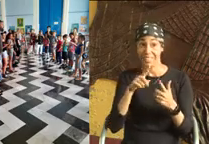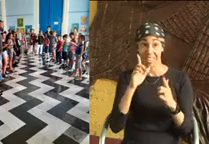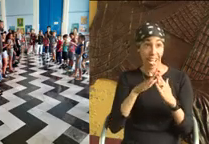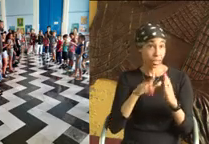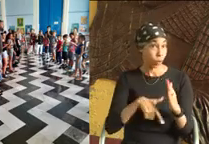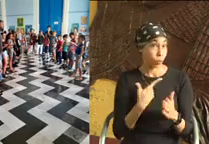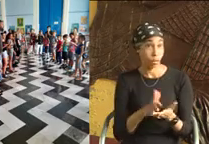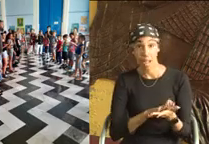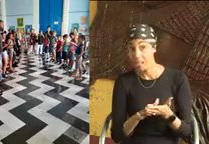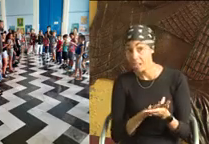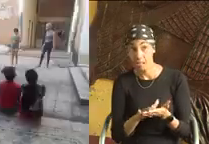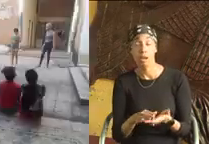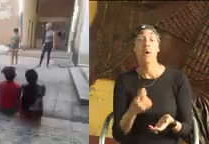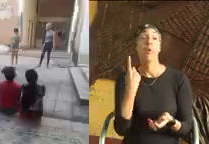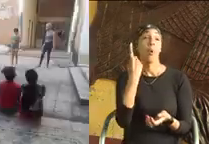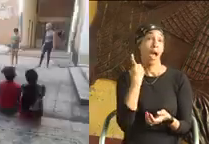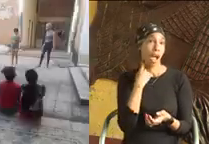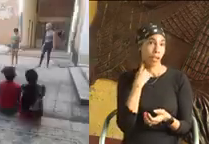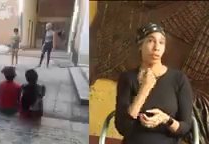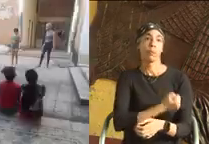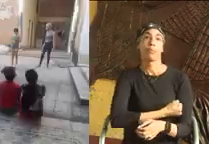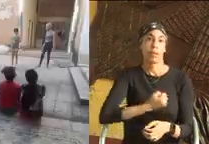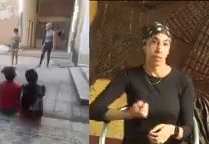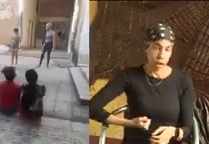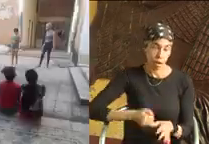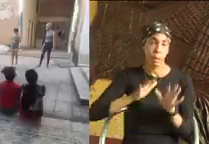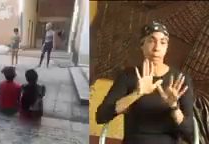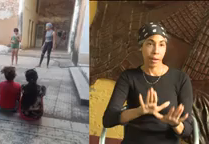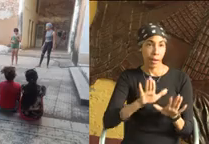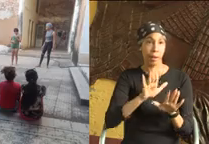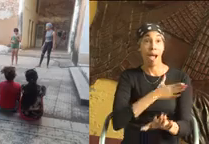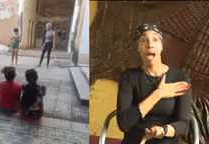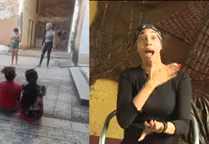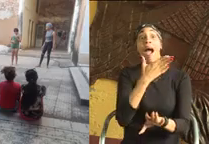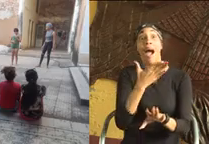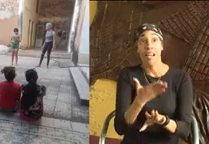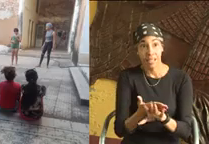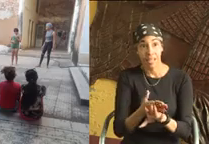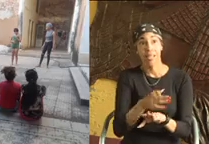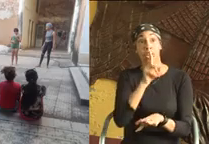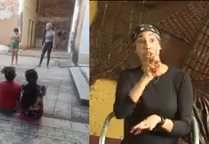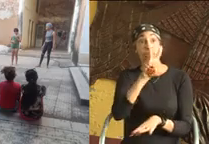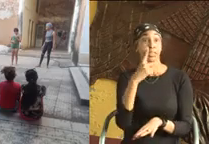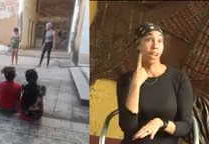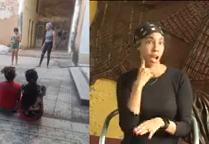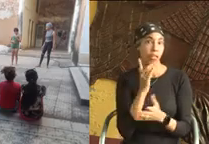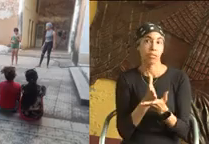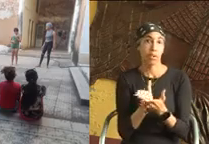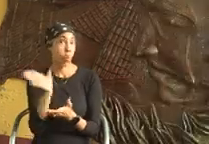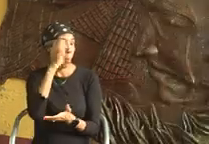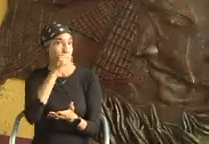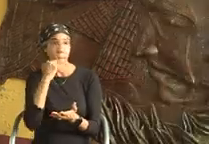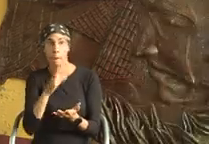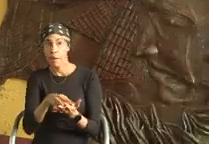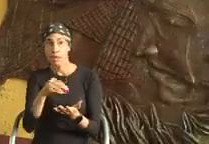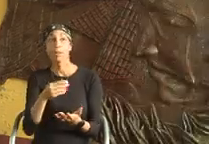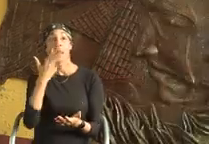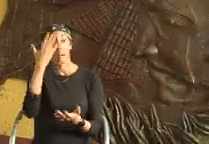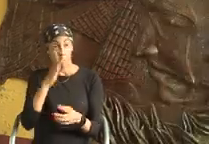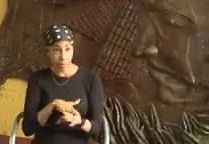que en este caso son mi taller, o sea, es con los que hago mi taller. Y entonces eso fue un trabajo adduo para que me pudieran